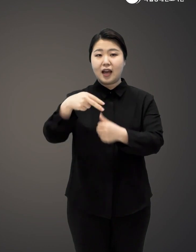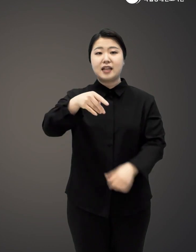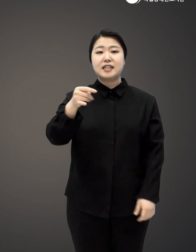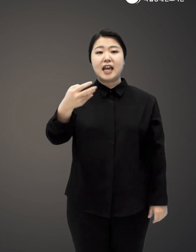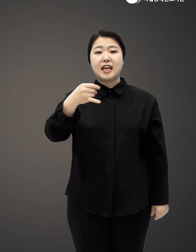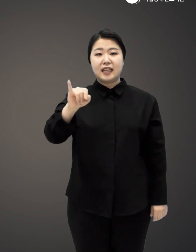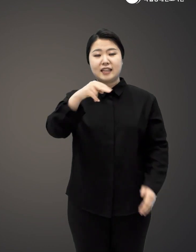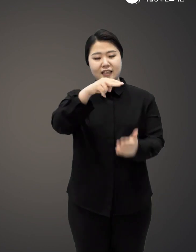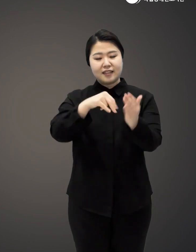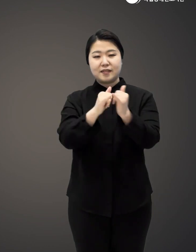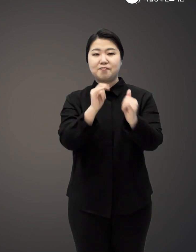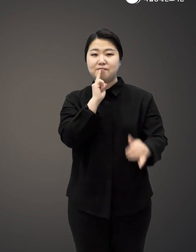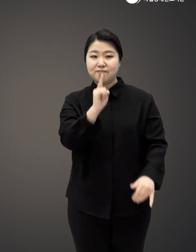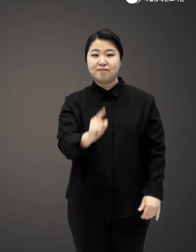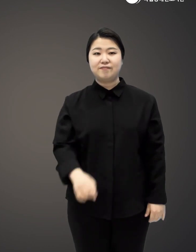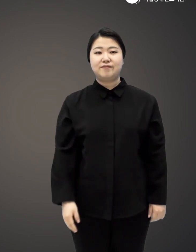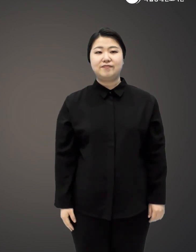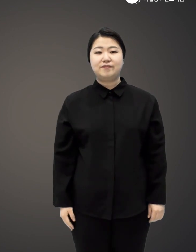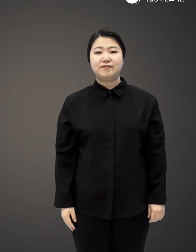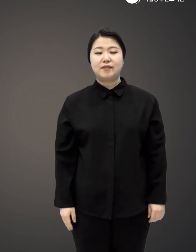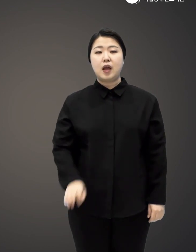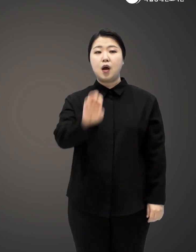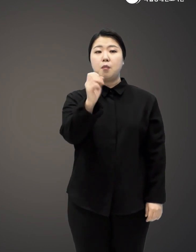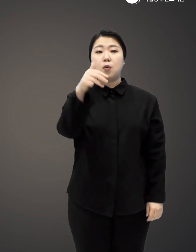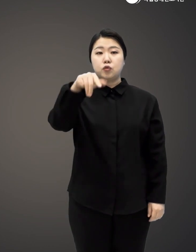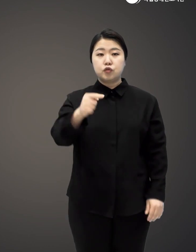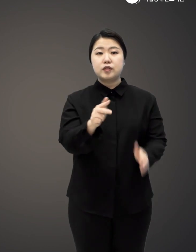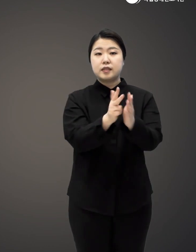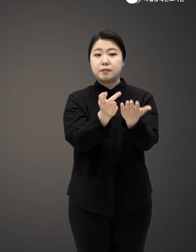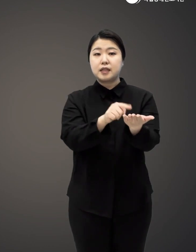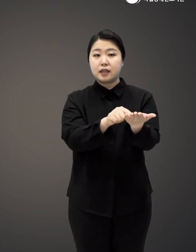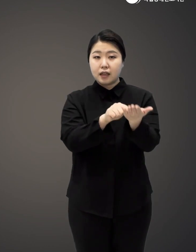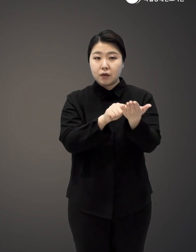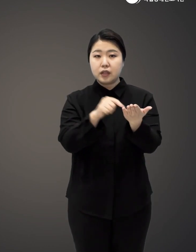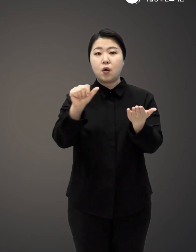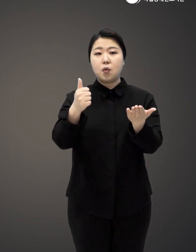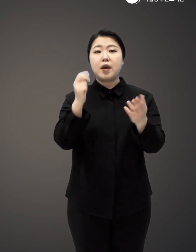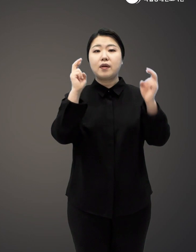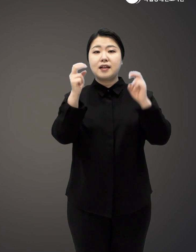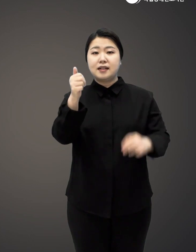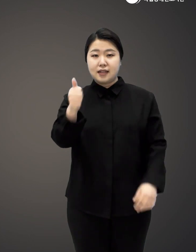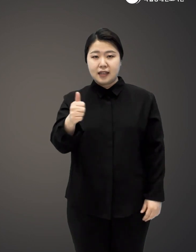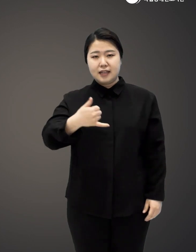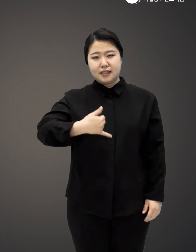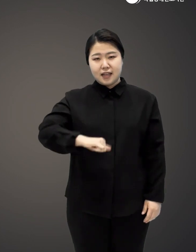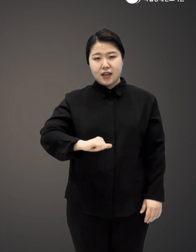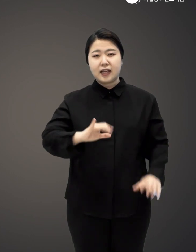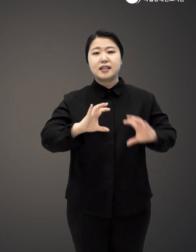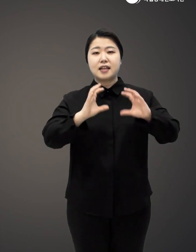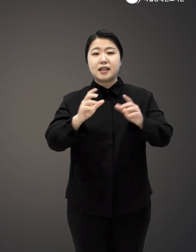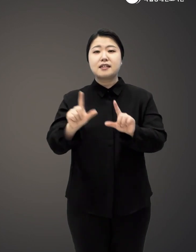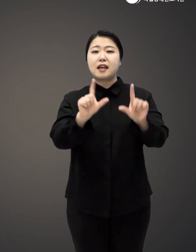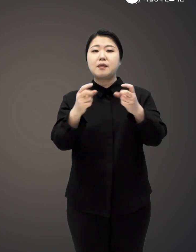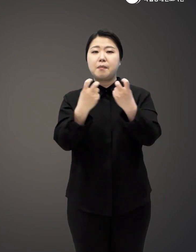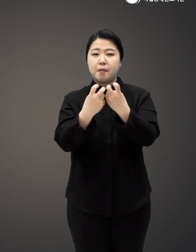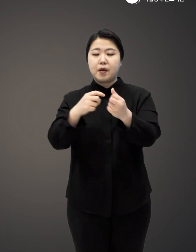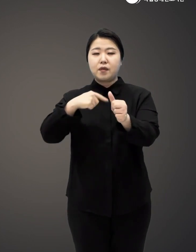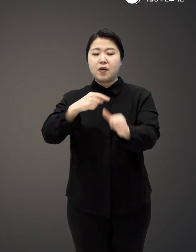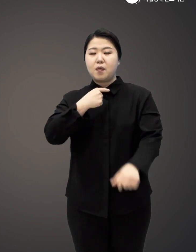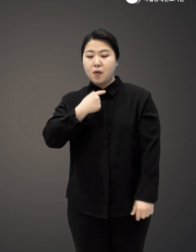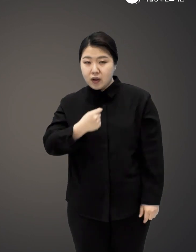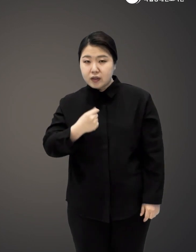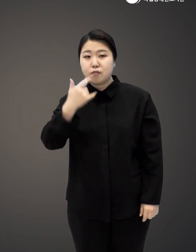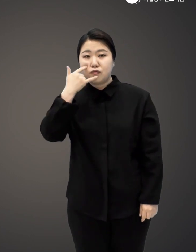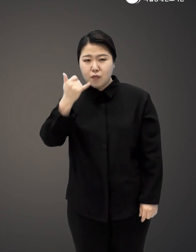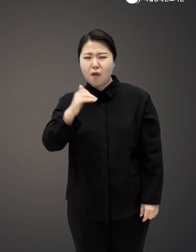쉐리 커비 독자평 코춘 500대 기업의 CEO든 자녀에게 세상을 사는 법을 가르치려고